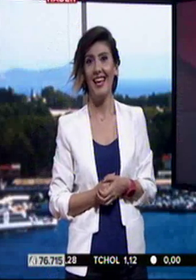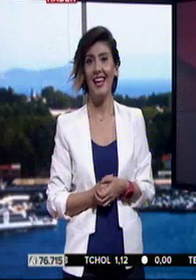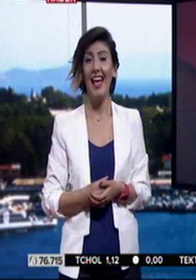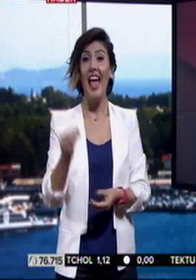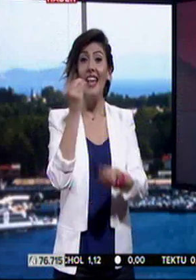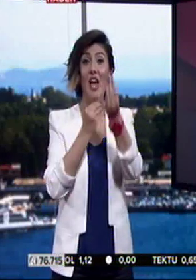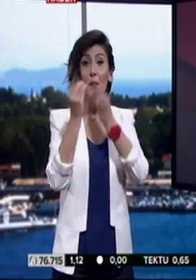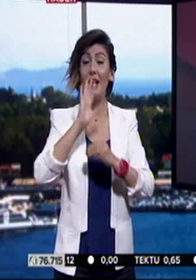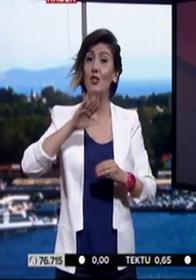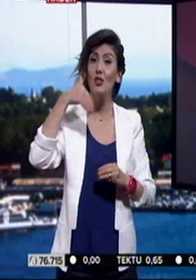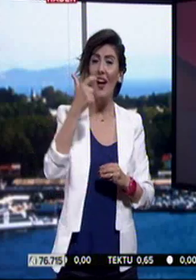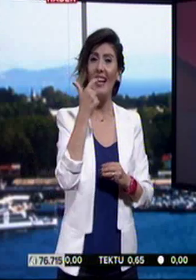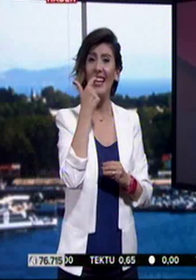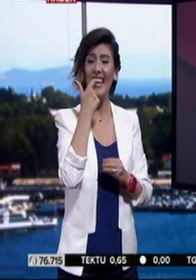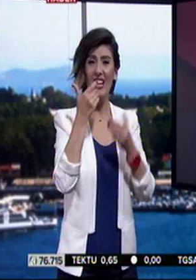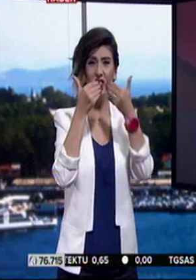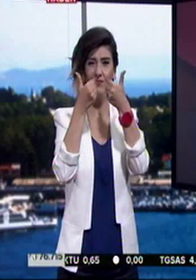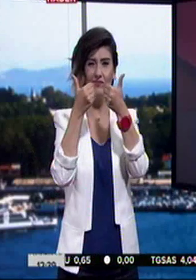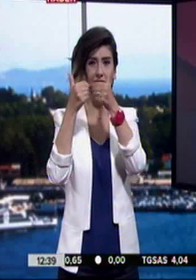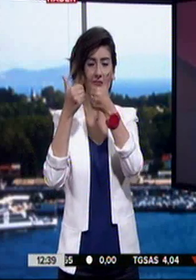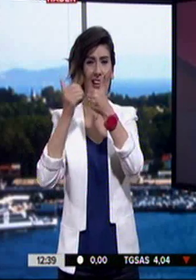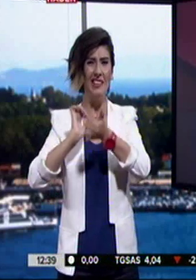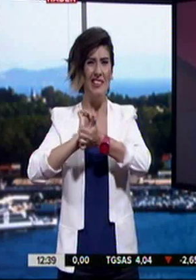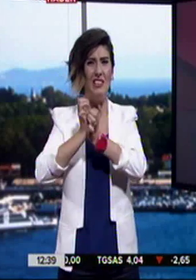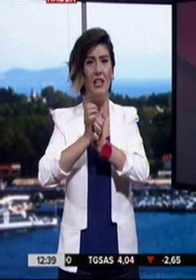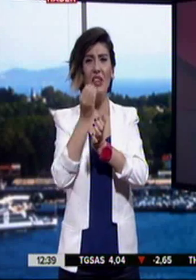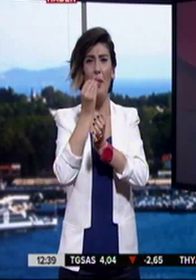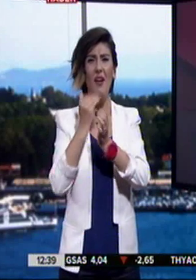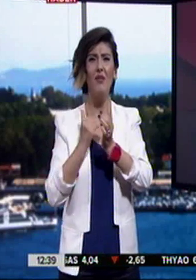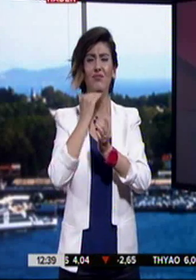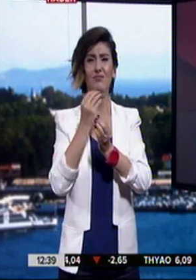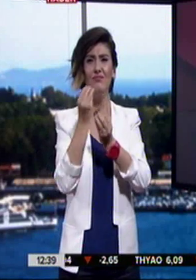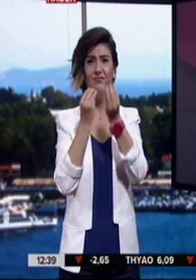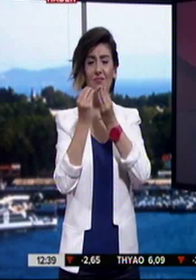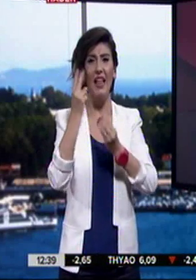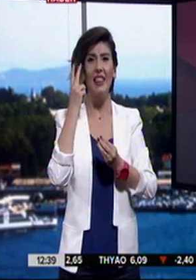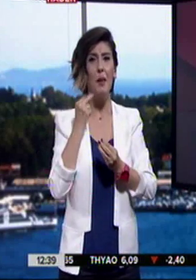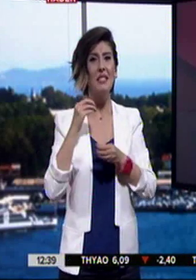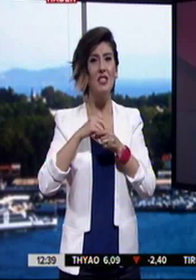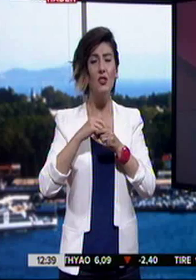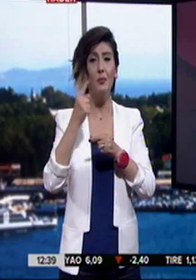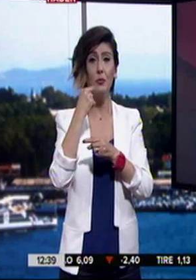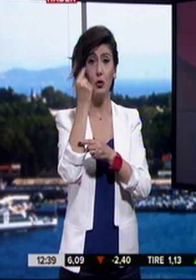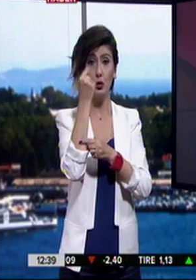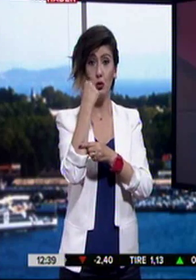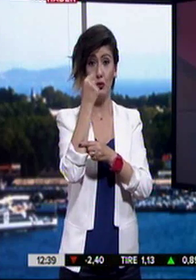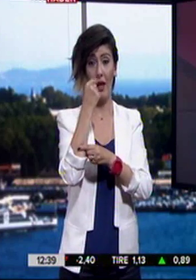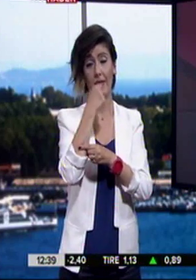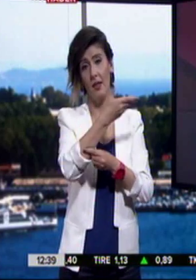Yemeklerden sonra diş aralarına sıkışan yemek artıklarını temizlemek için çoğu zaman kürdan kullanılır. Ancak